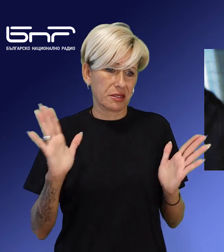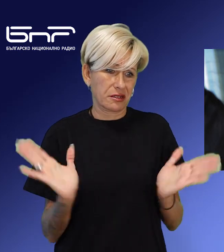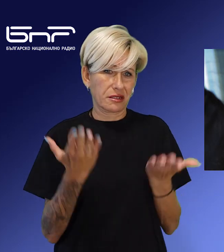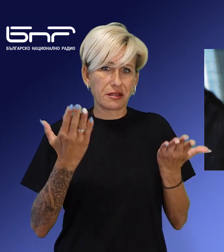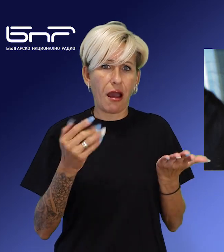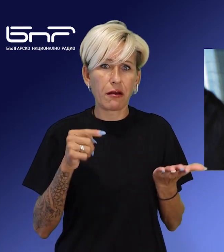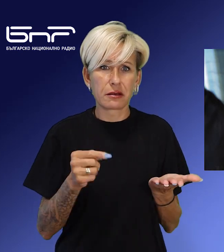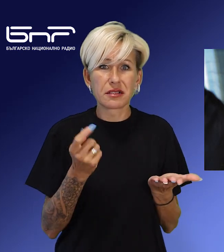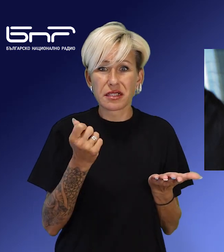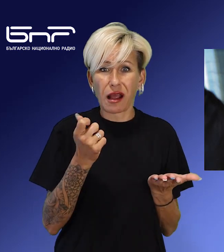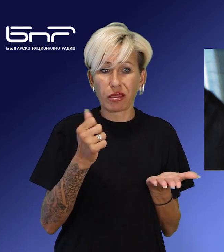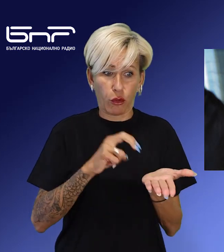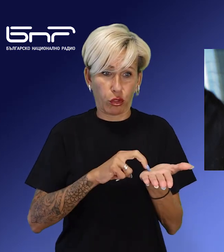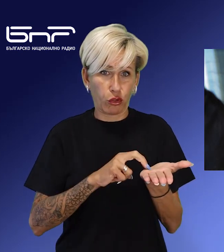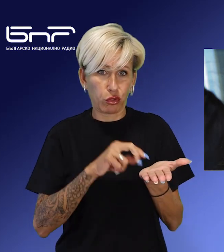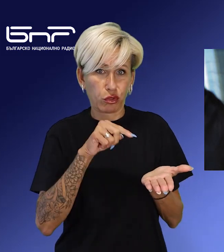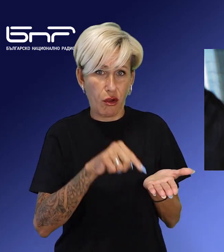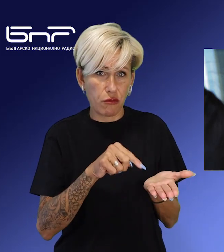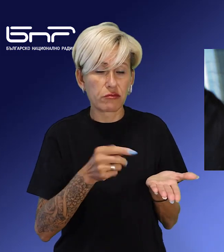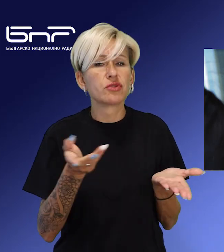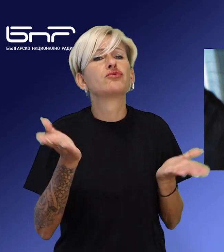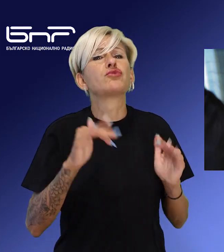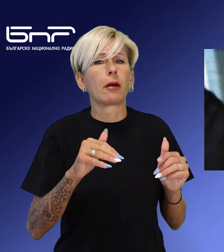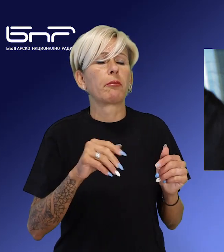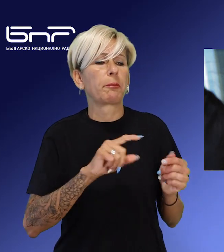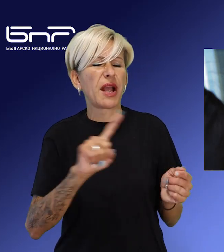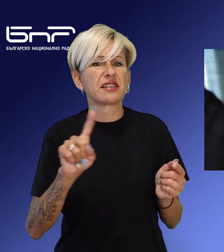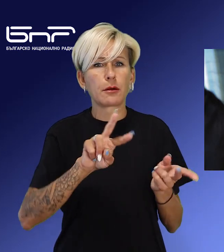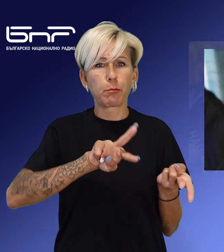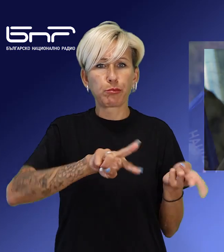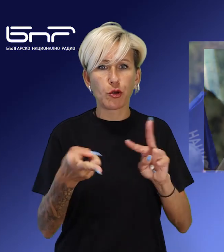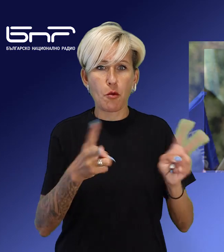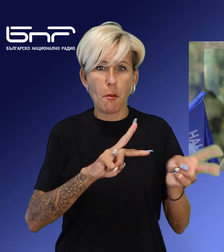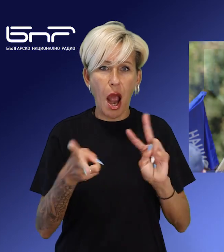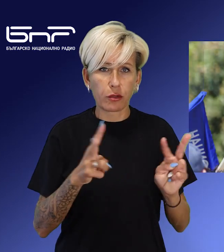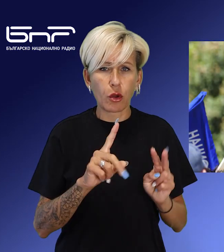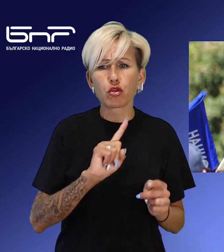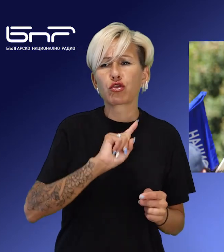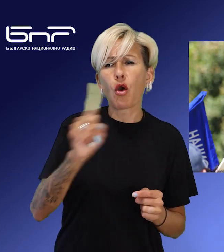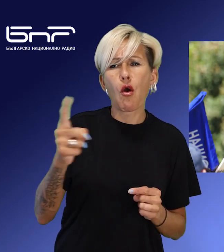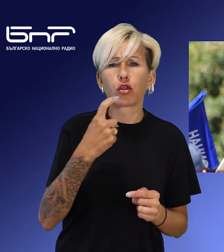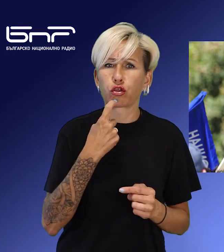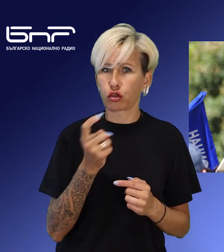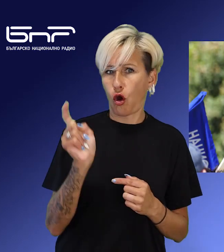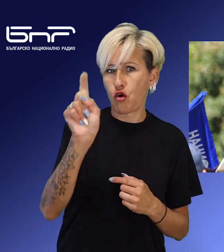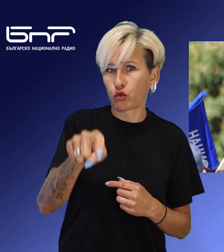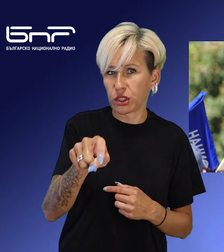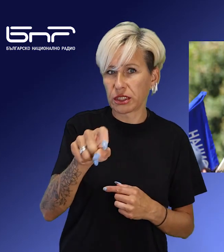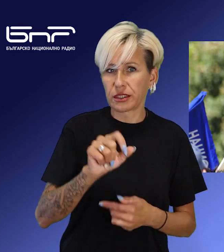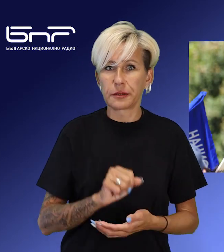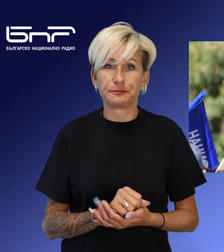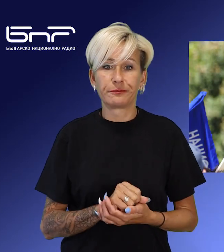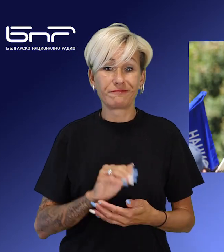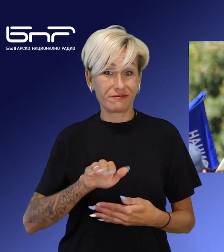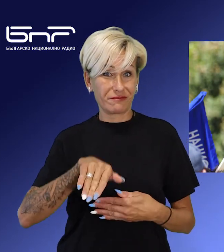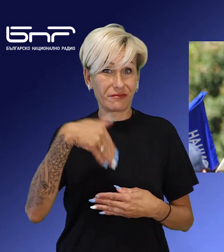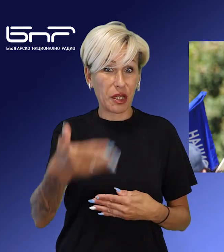Цената на тока за бита ще остане без промяна до средата на следващата година. Пред Министерството на здравеопазването започна нов протест